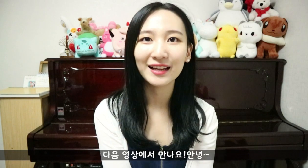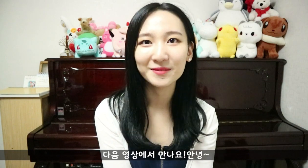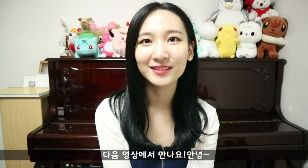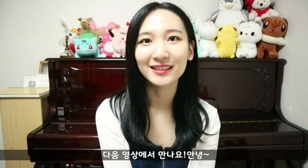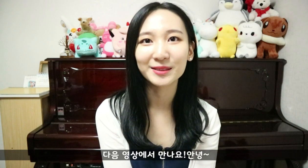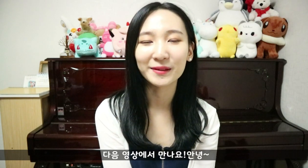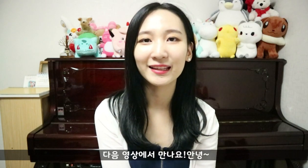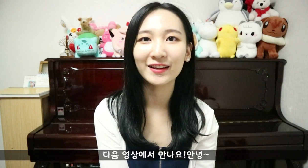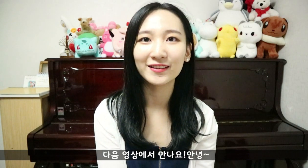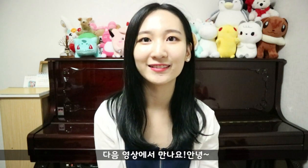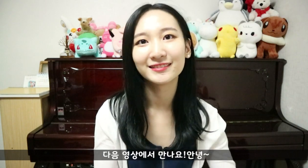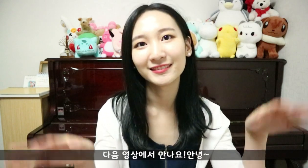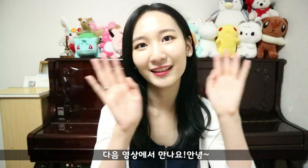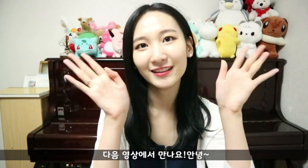다음 영상에서 만나요. 안녕